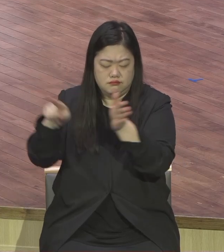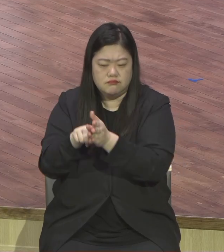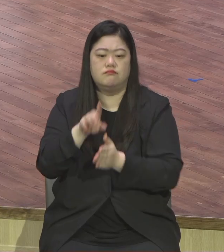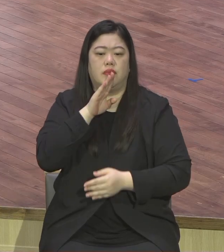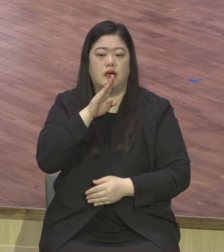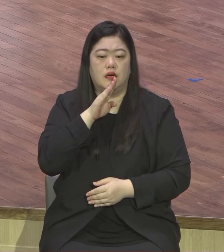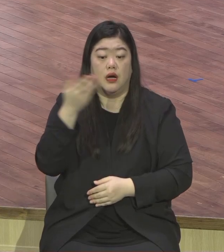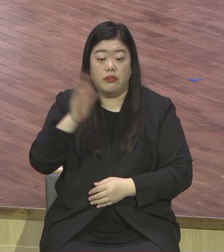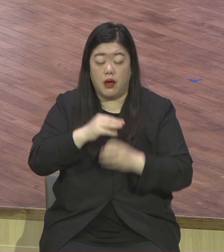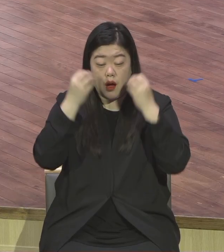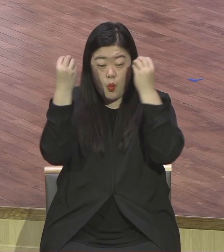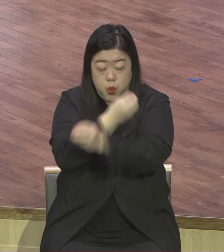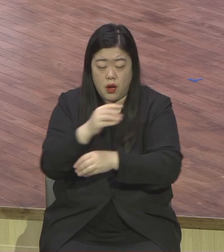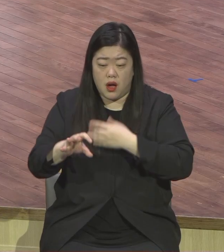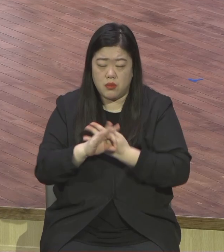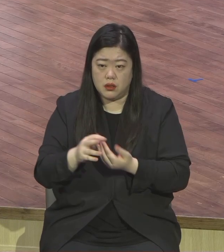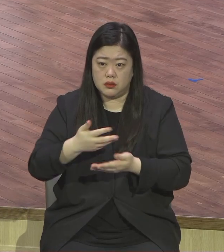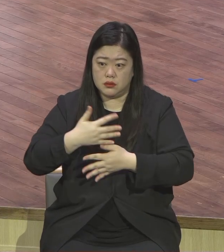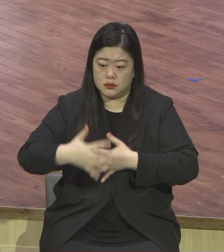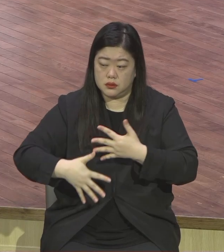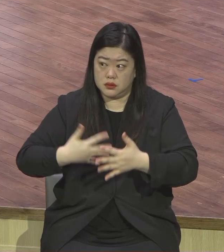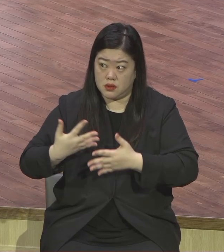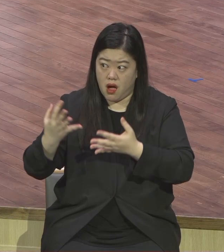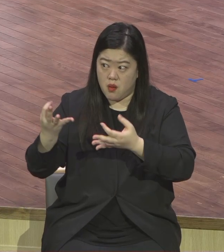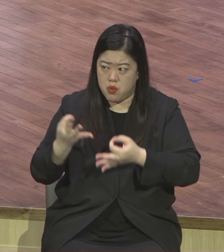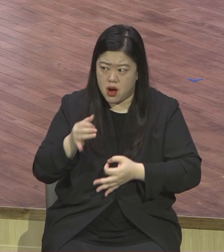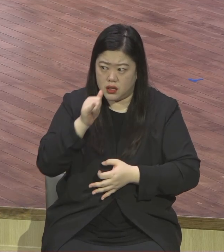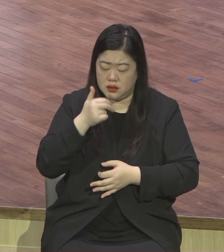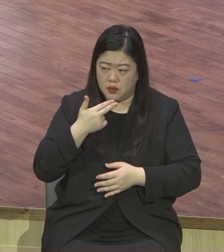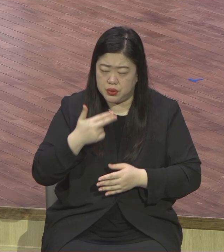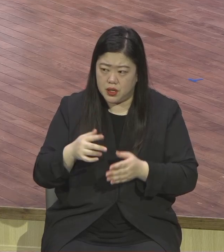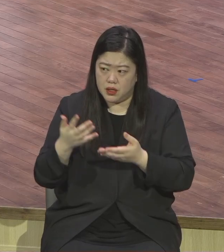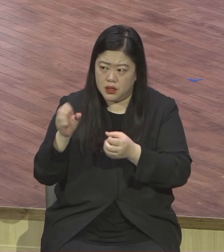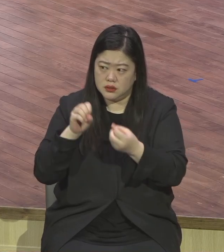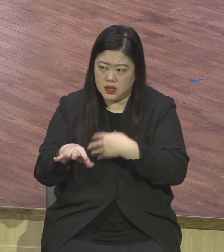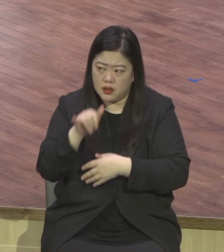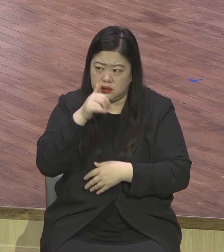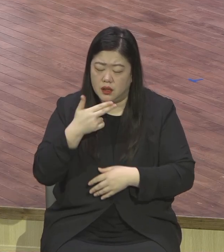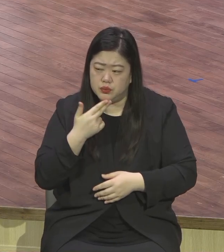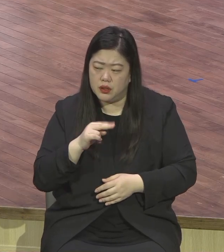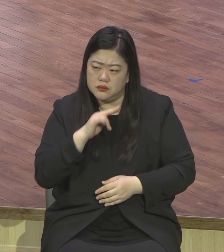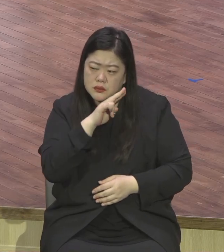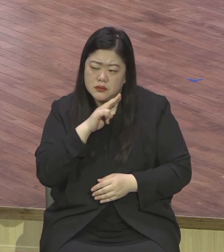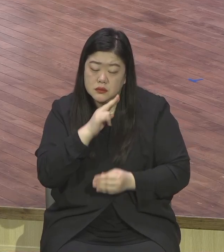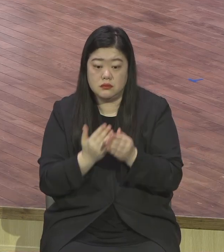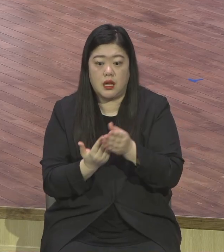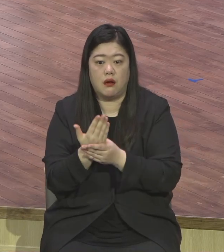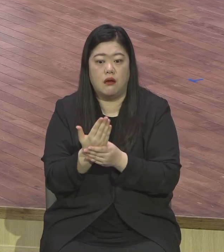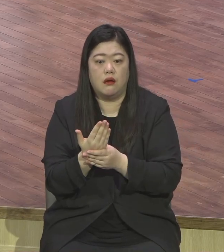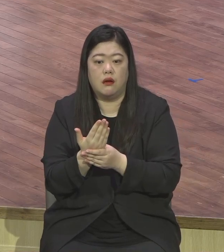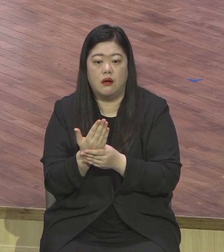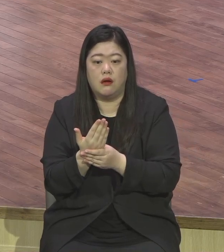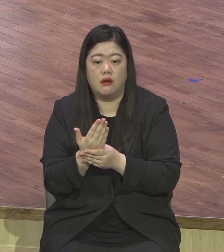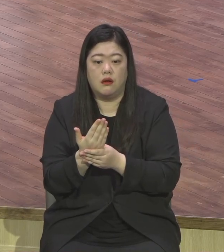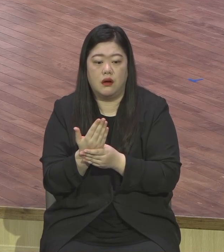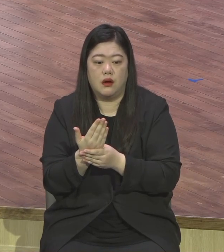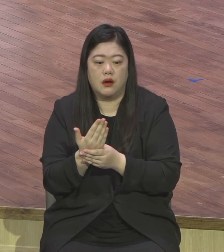영향력을 못 입히죠. 힘이 없는데 확신이 없는데 오늘 본문에 보면